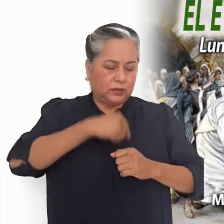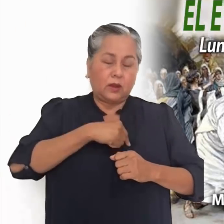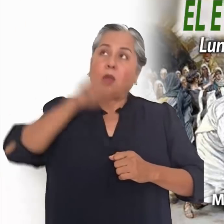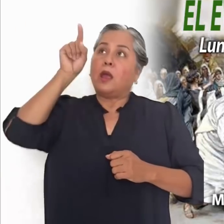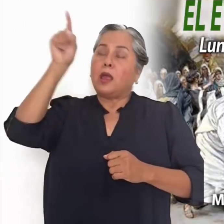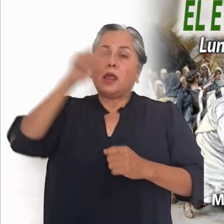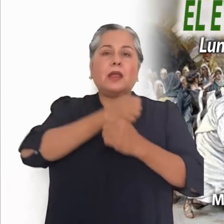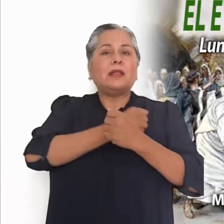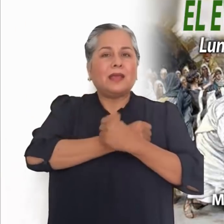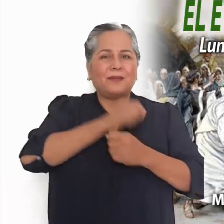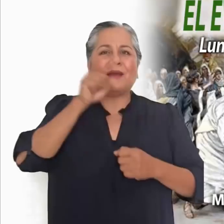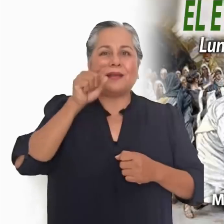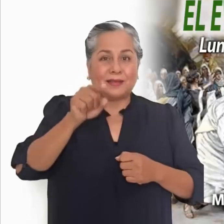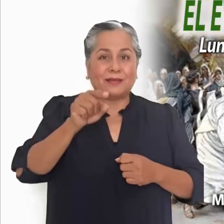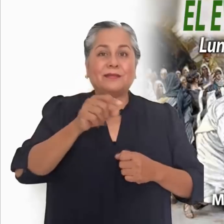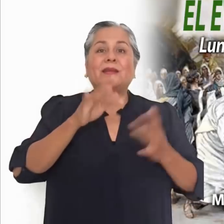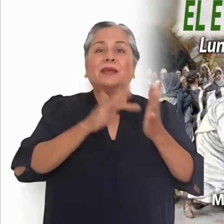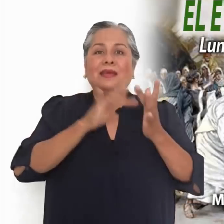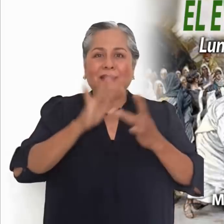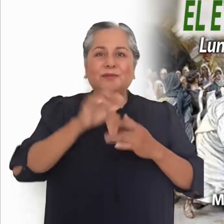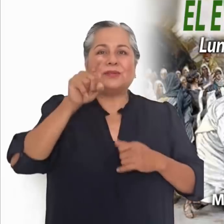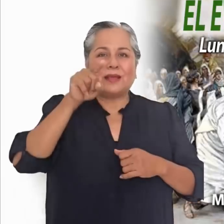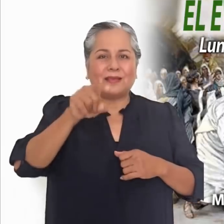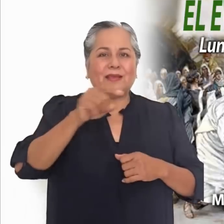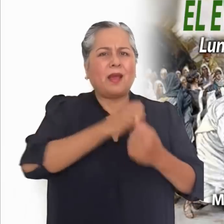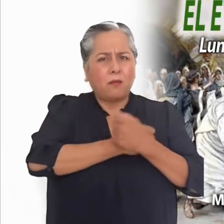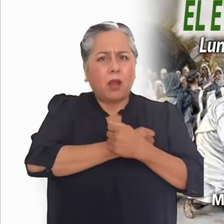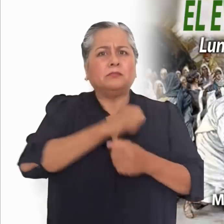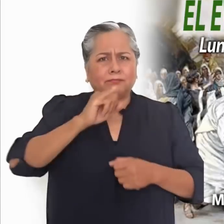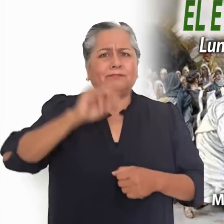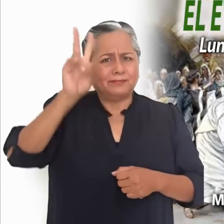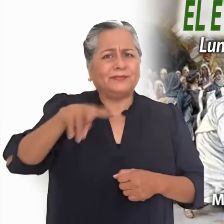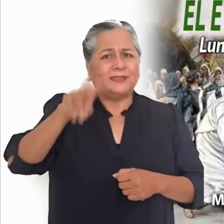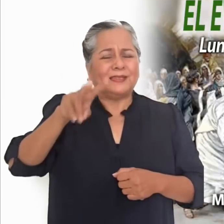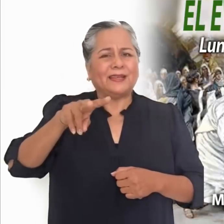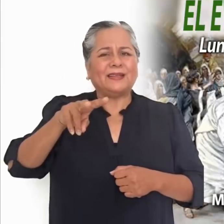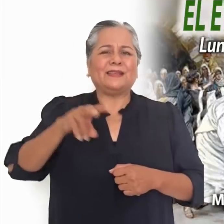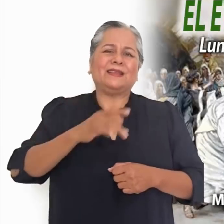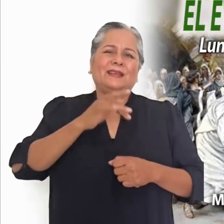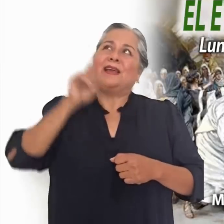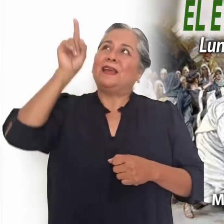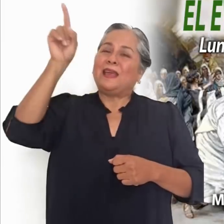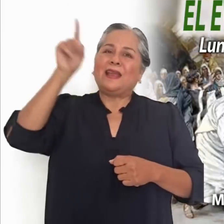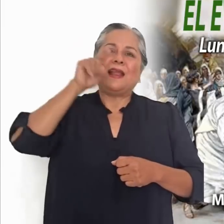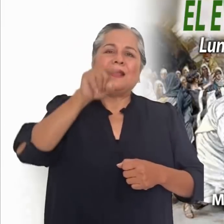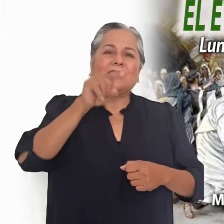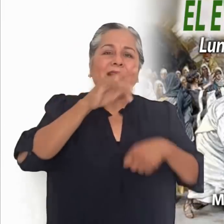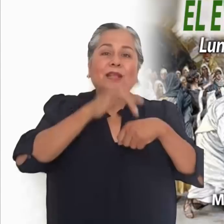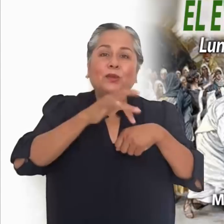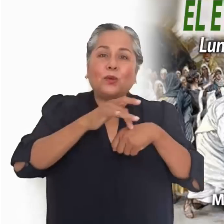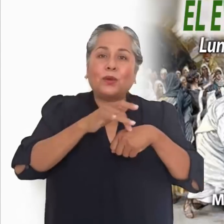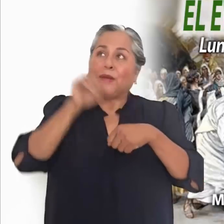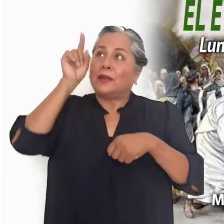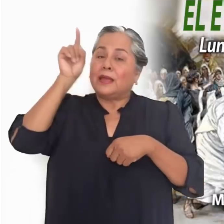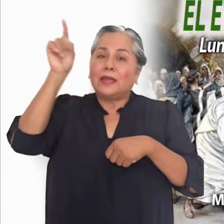Amar a los hermanos es acercarlos a Jesús, para que Él los toque, para que Él los